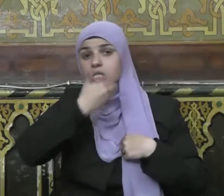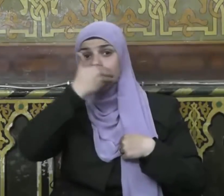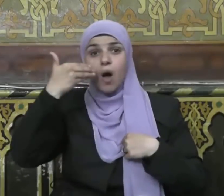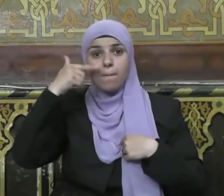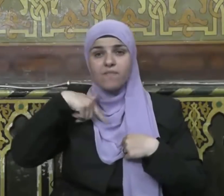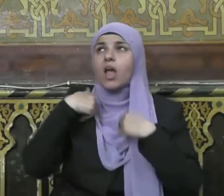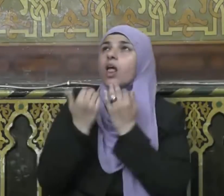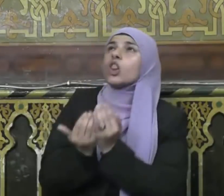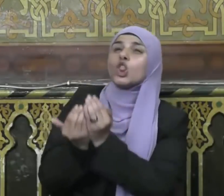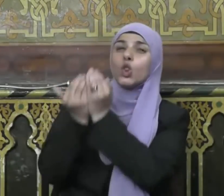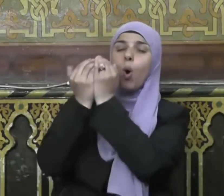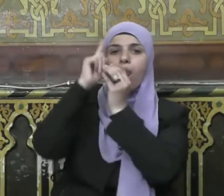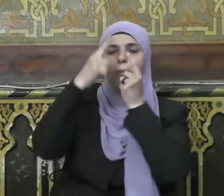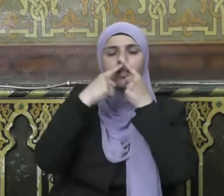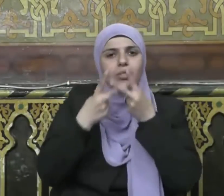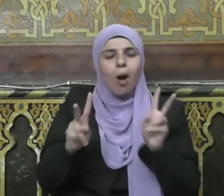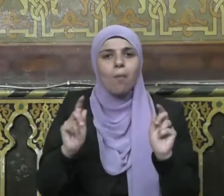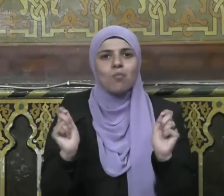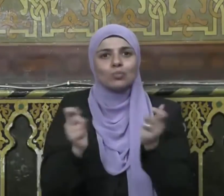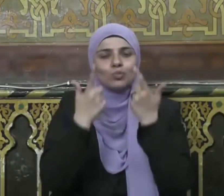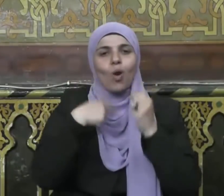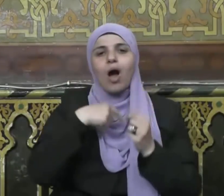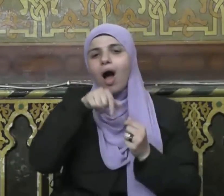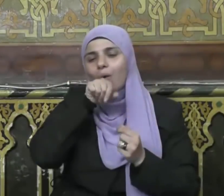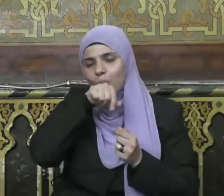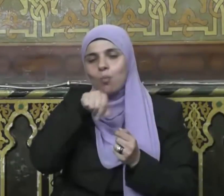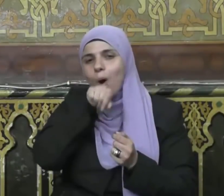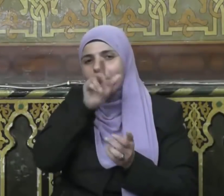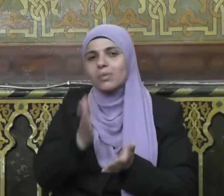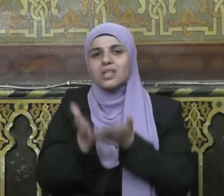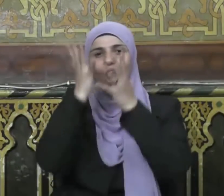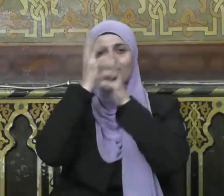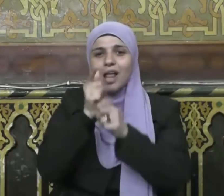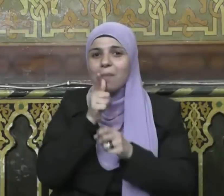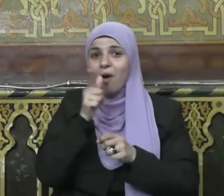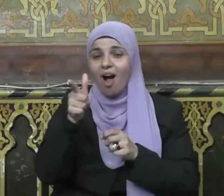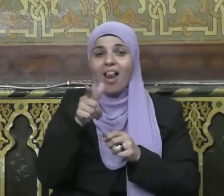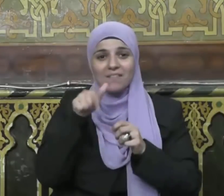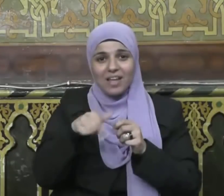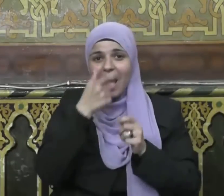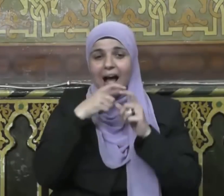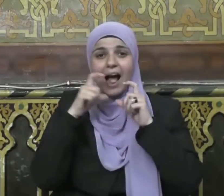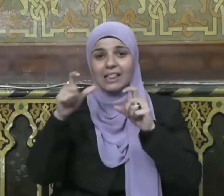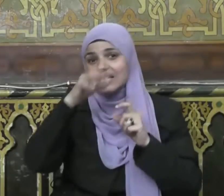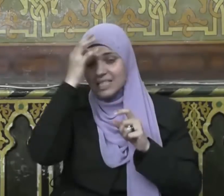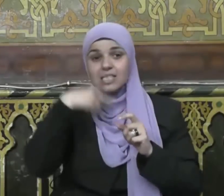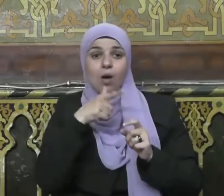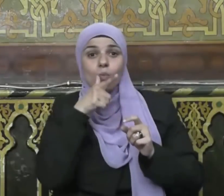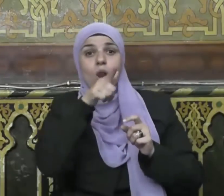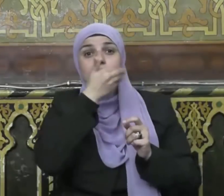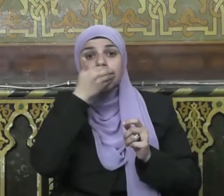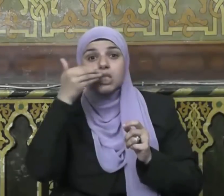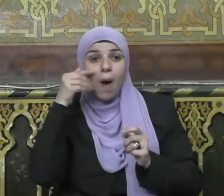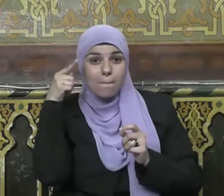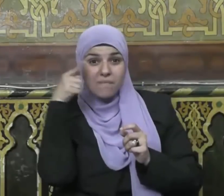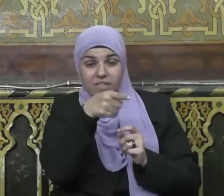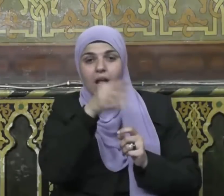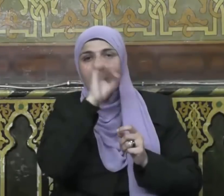ودعوة المظلوم يرفعها فوق الغمام وتفتح لها أبواب السماء ويقول